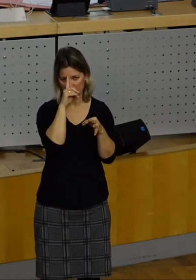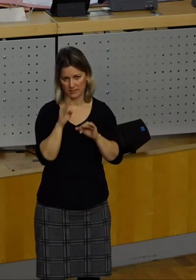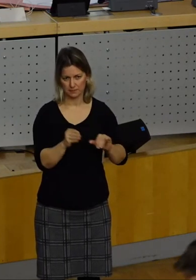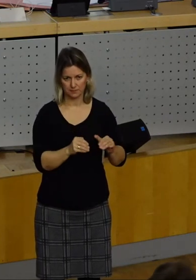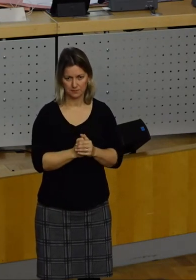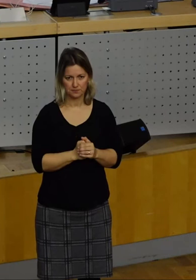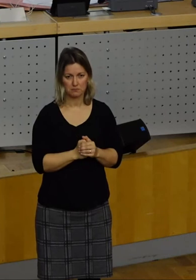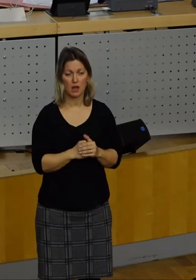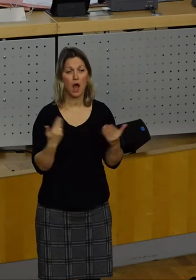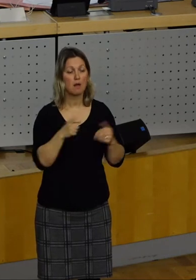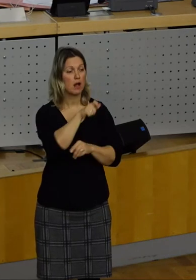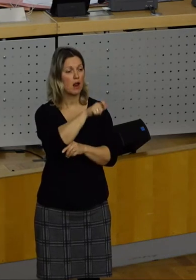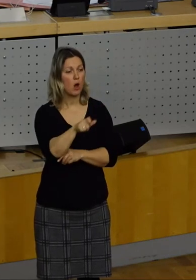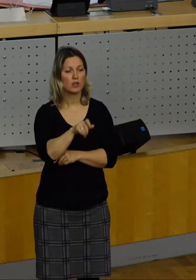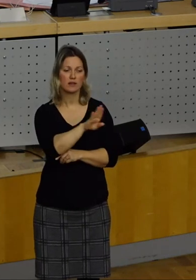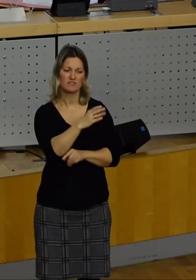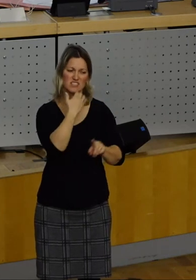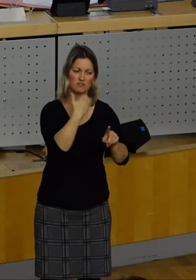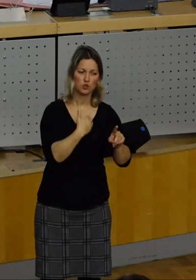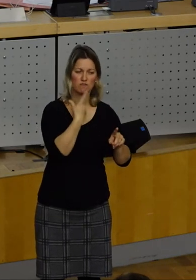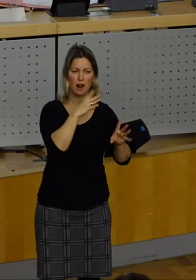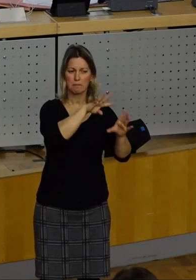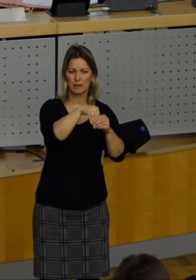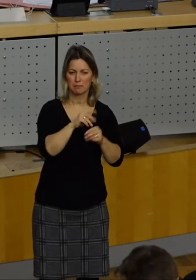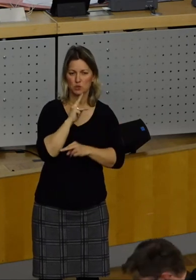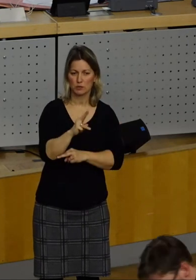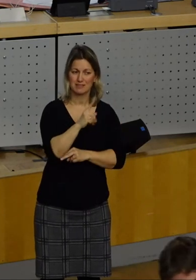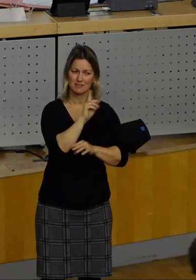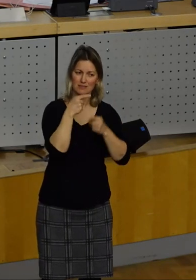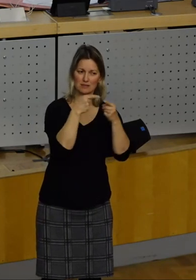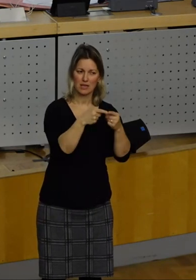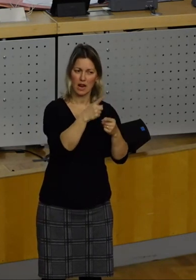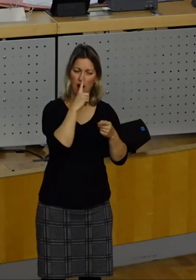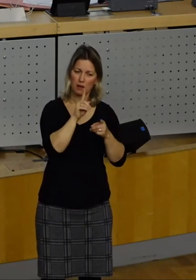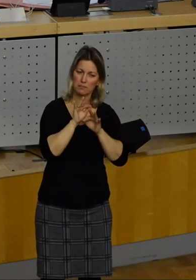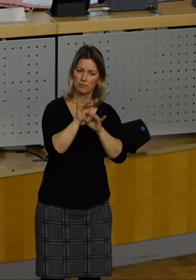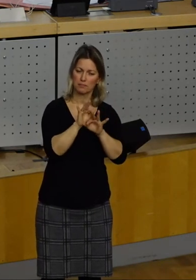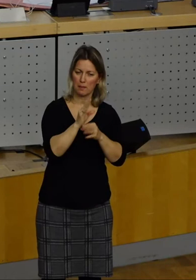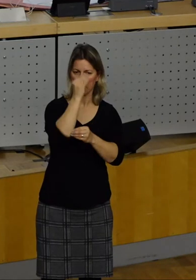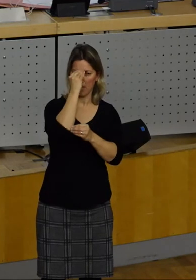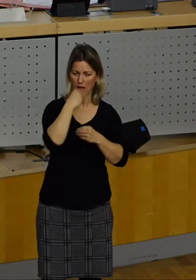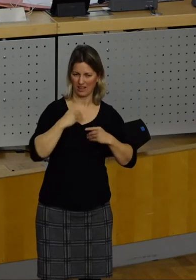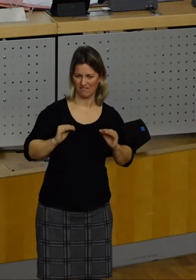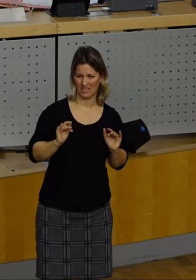Was möchten Menschen, wenn es ihnen darum geht, sie mitbestimmen? Sie möchten Wirksamkeit spüren. Und das bedeutet nicht, dass sie zu einem